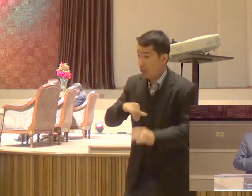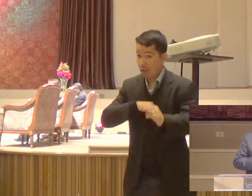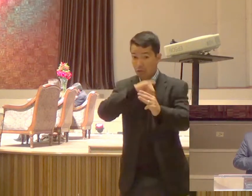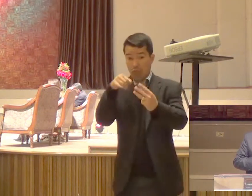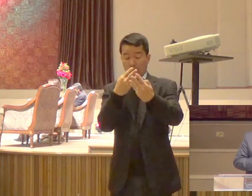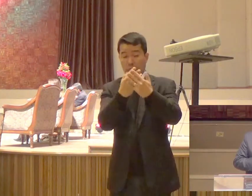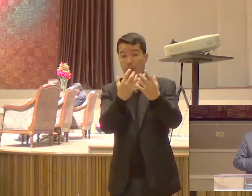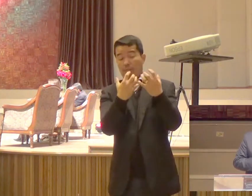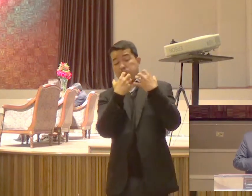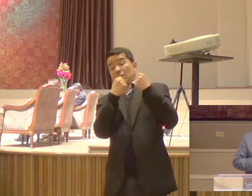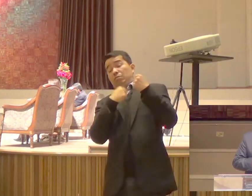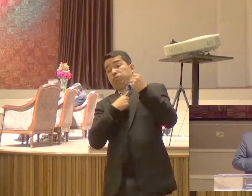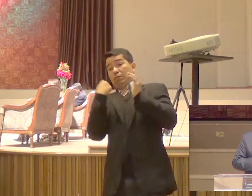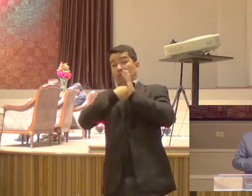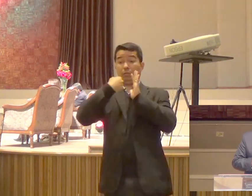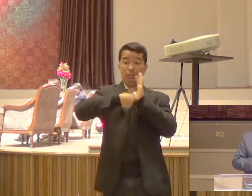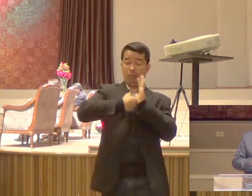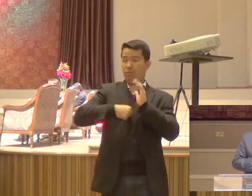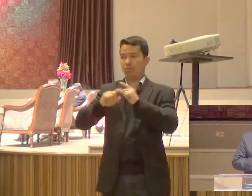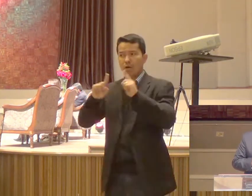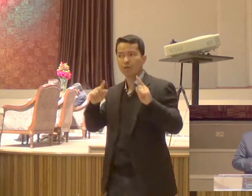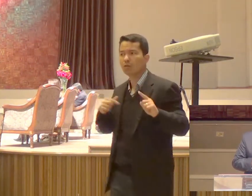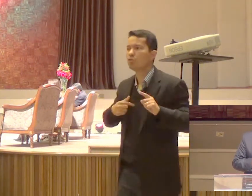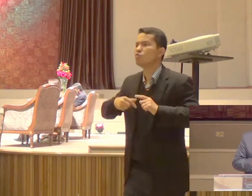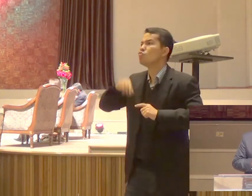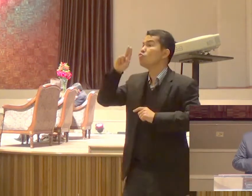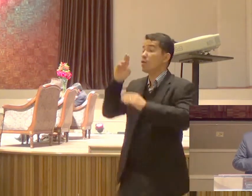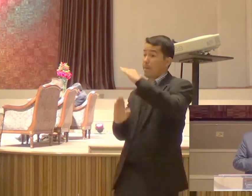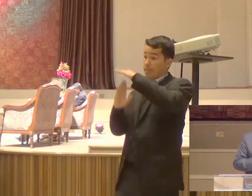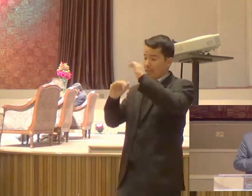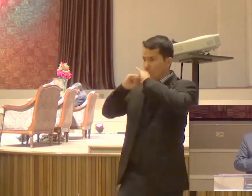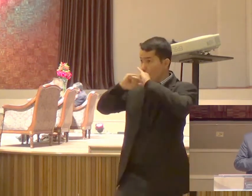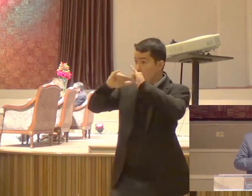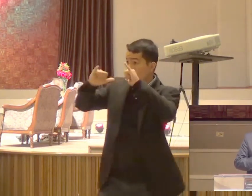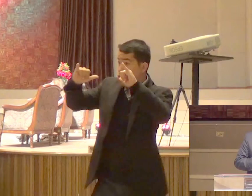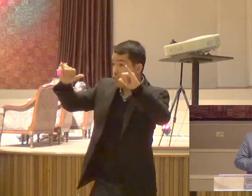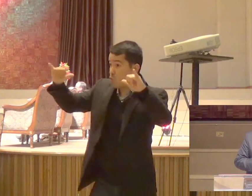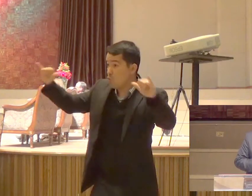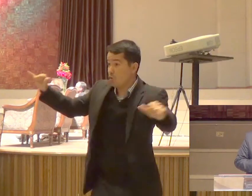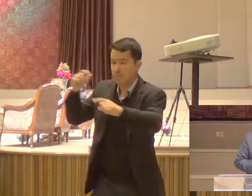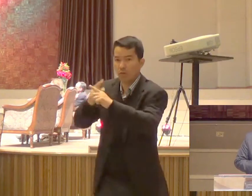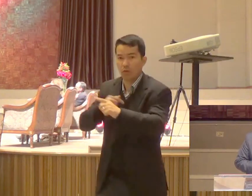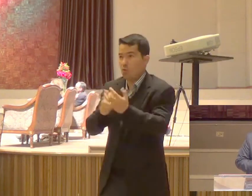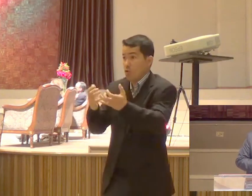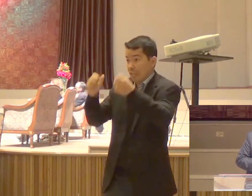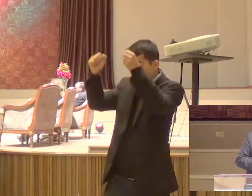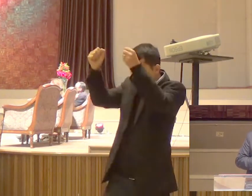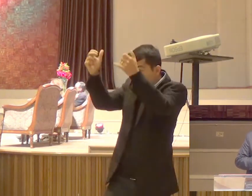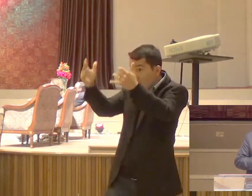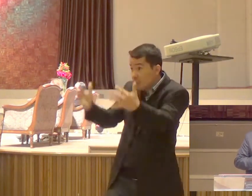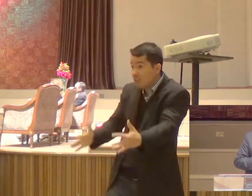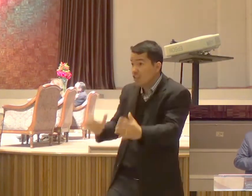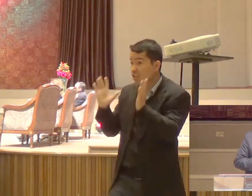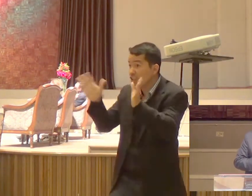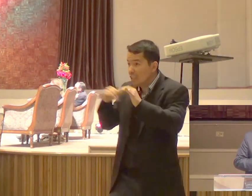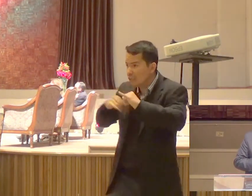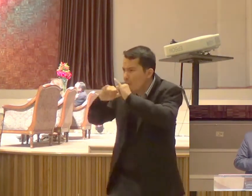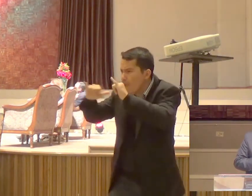Jamais deixando De vos anunciar Coisa alguma Proveitosa E de vô-la ensinar Publicamente E também de casa